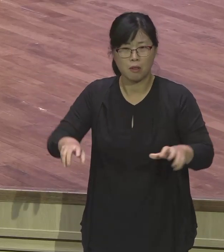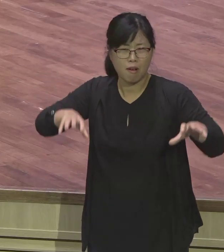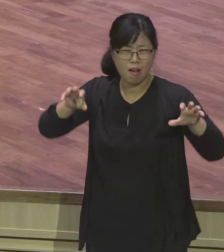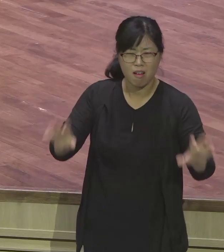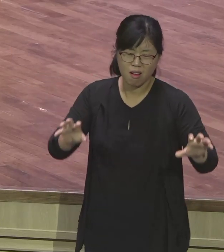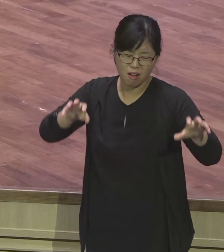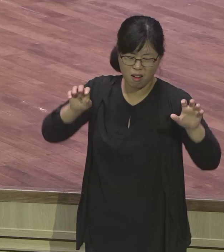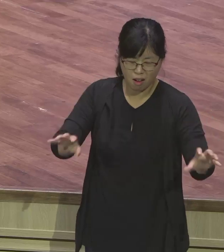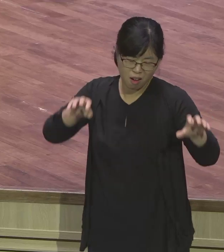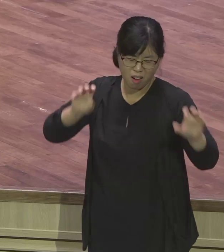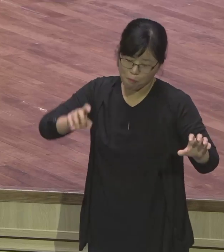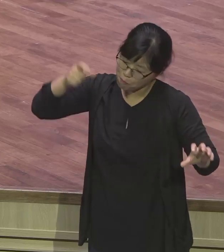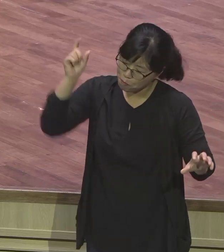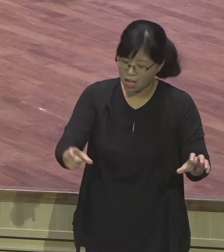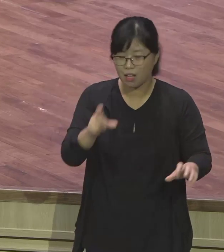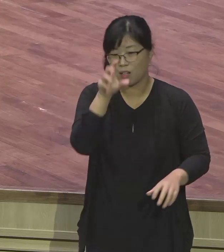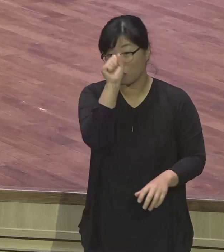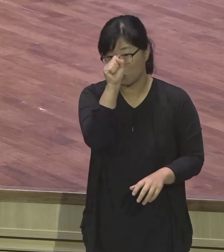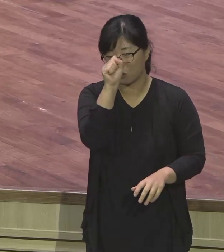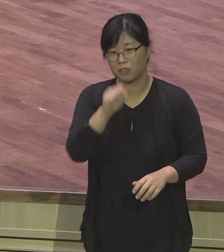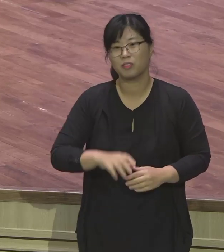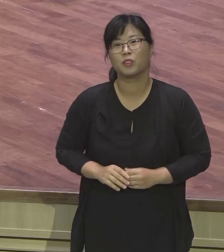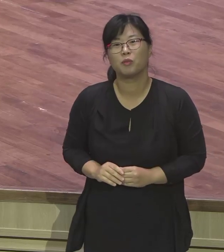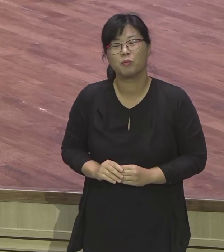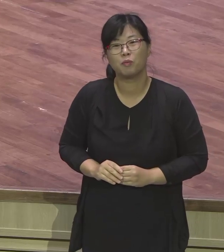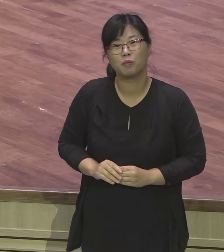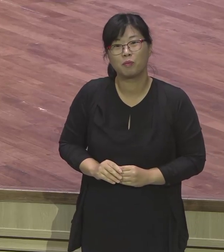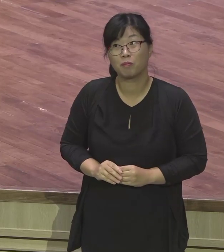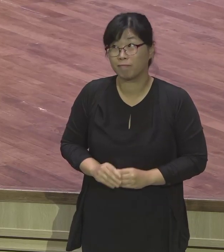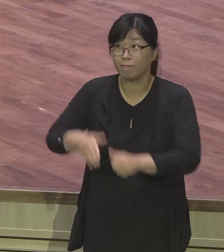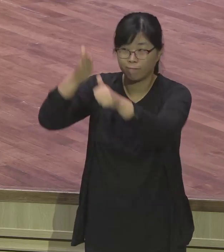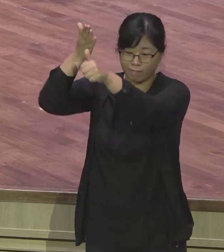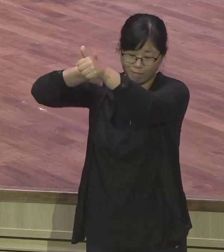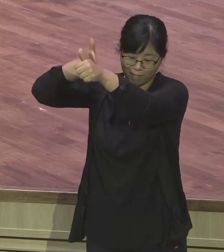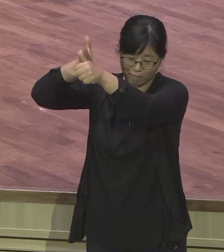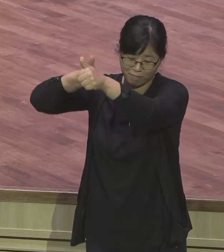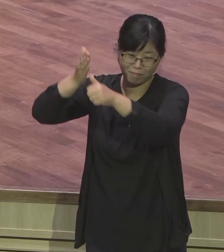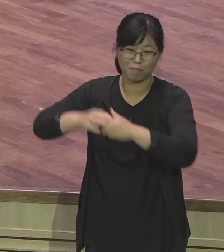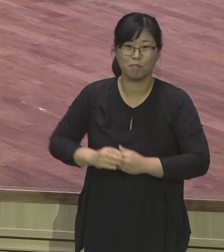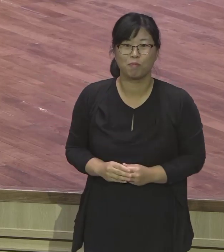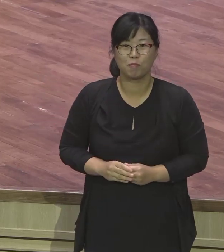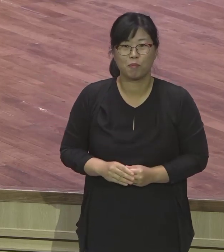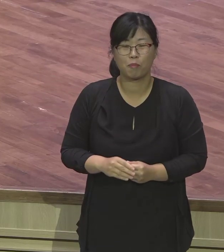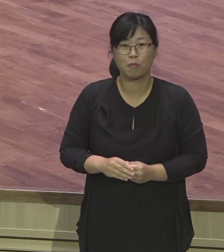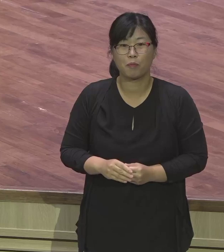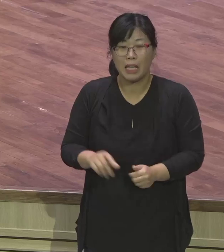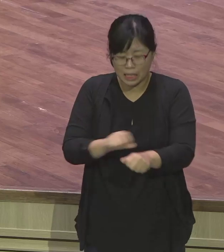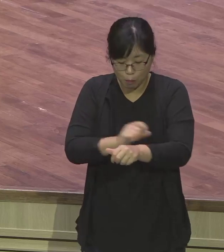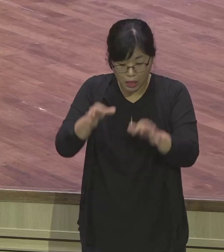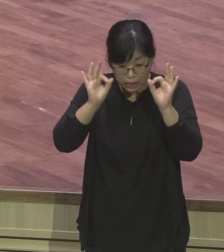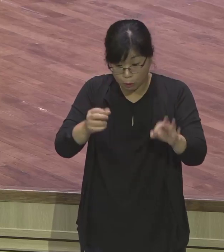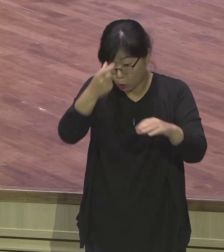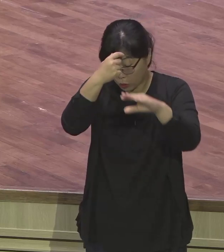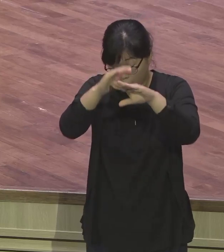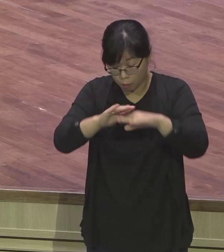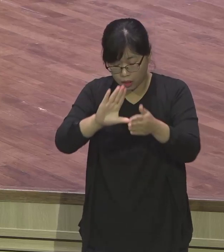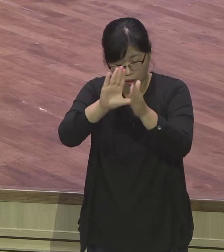찬양을 들을 때, 그렇게 해주시기 바랍니다. 특별히 검정에는 숫자가 작기 때문에, 소리가 고기만 들려,